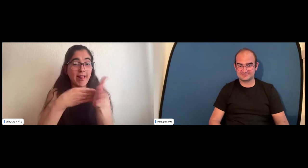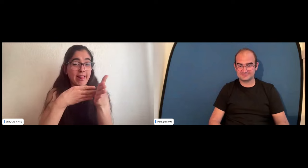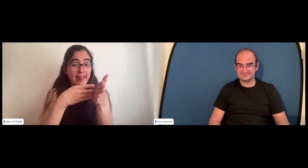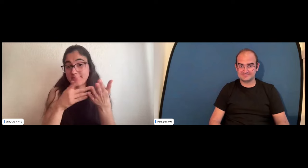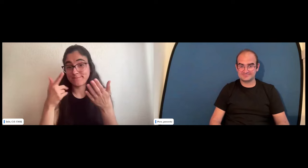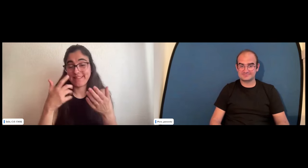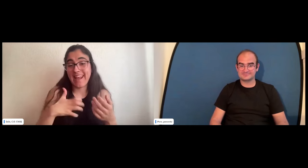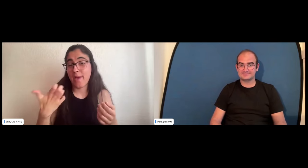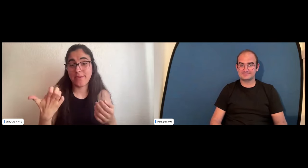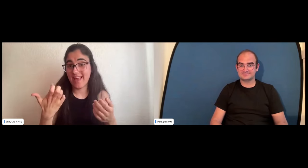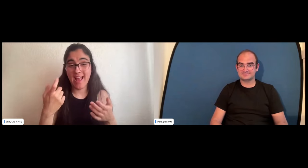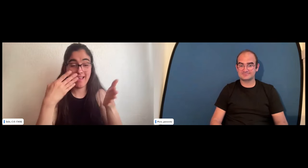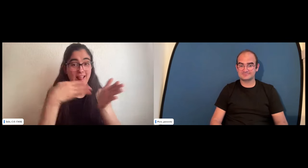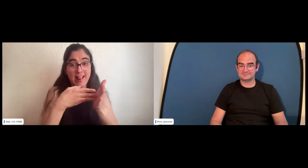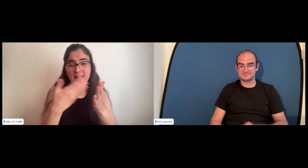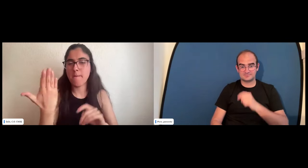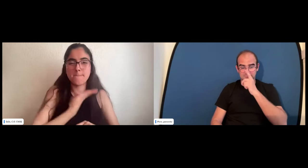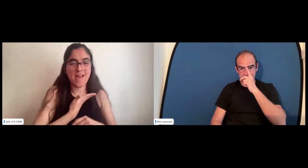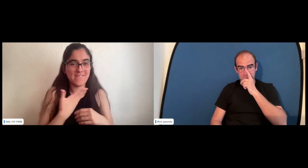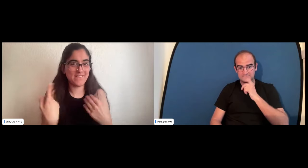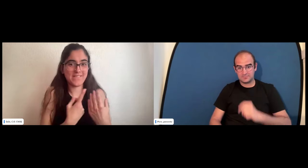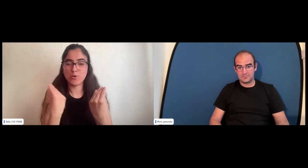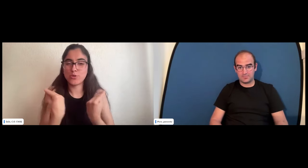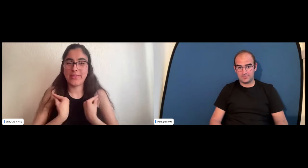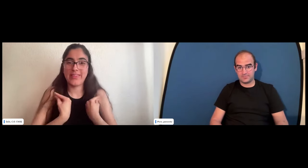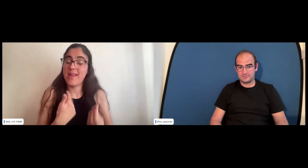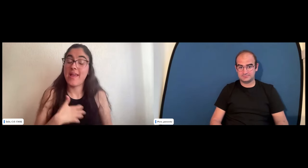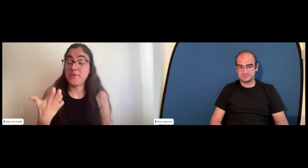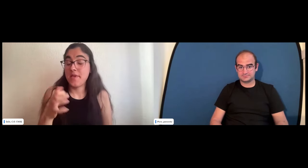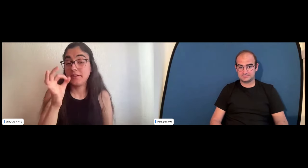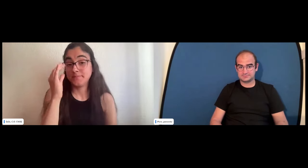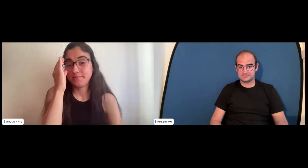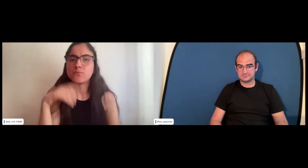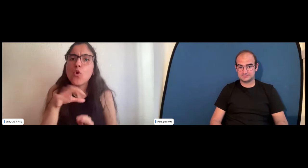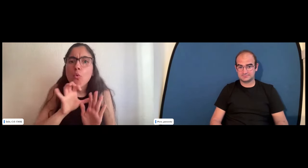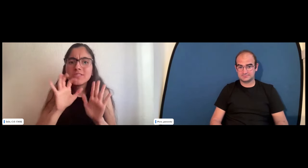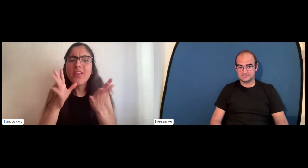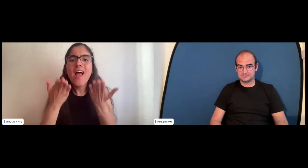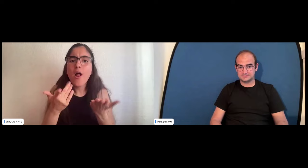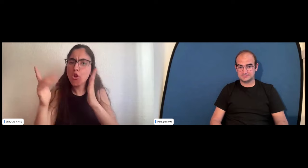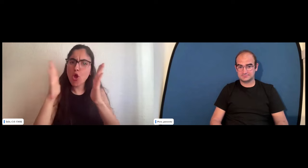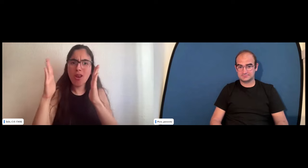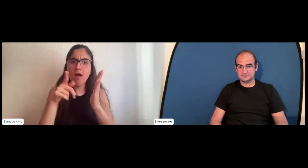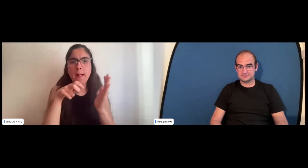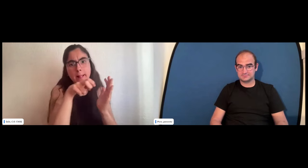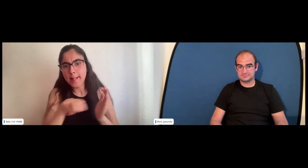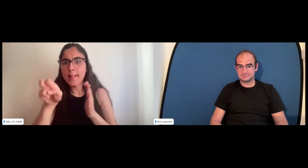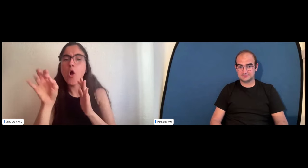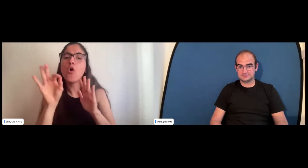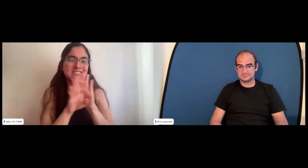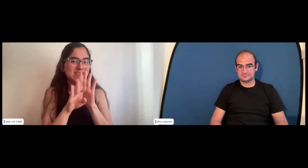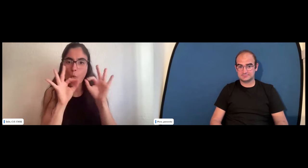quisiera extenderme más no no es súper interesante lo que pasa que es una rabia cuando encuentras estas barreras en tu vida y